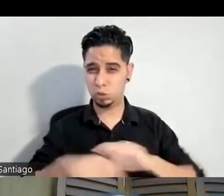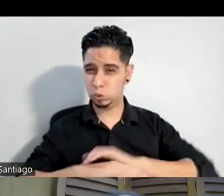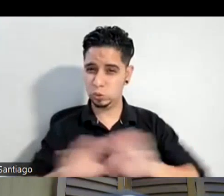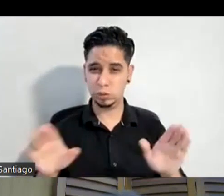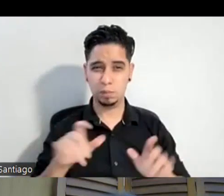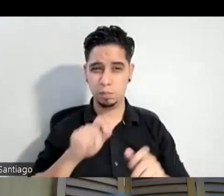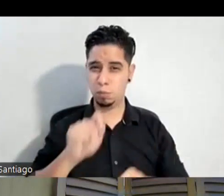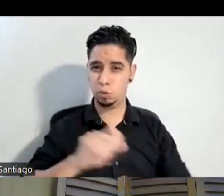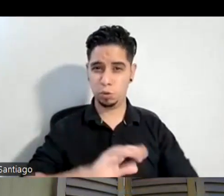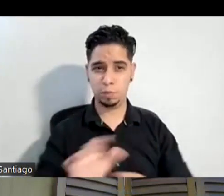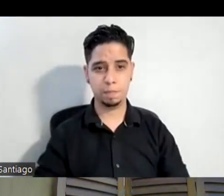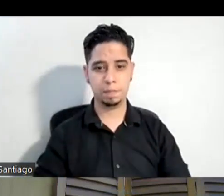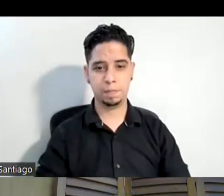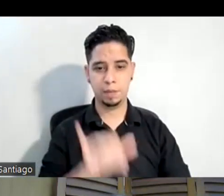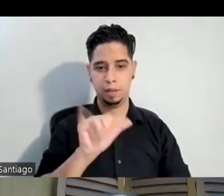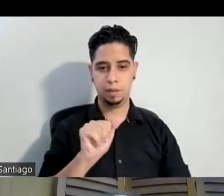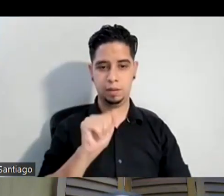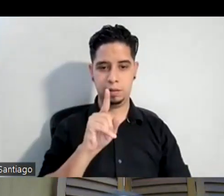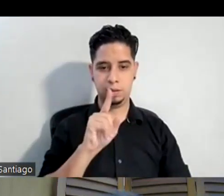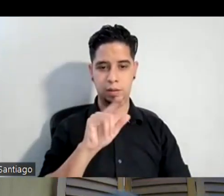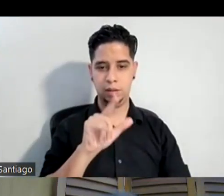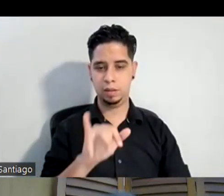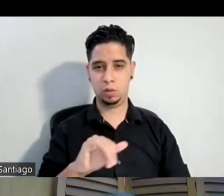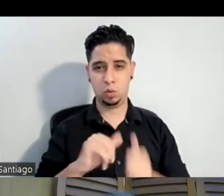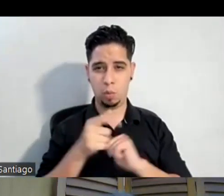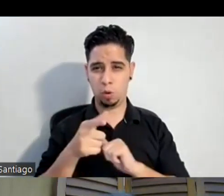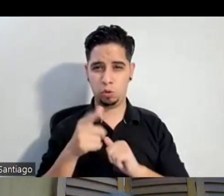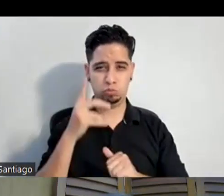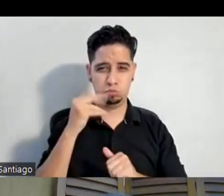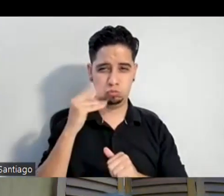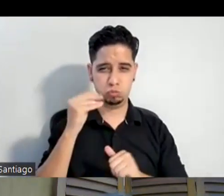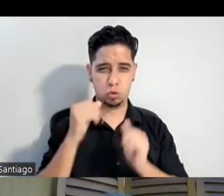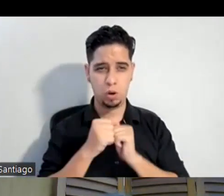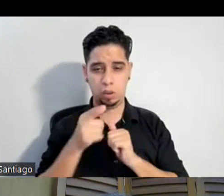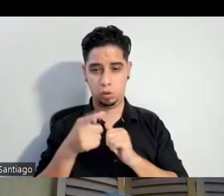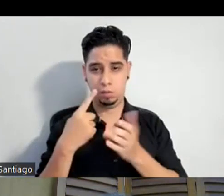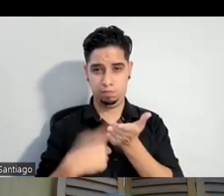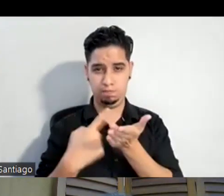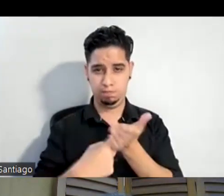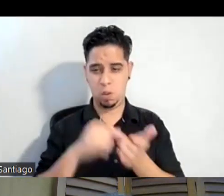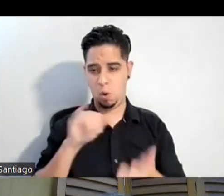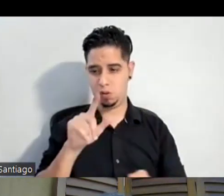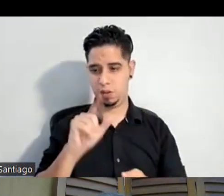y Adilis cómo la estás cómo la estás viviendo allá también con esto mismo que estaba hablando José Luis Javier de todas estas